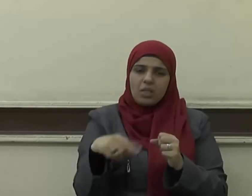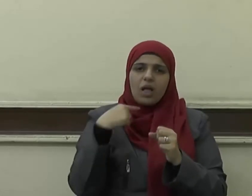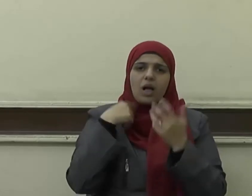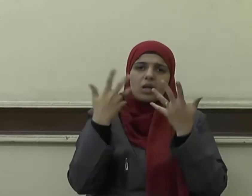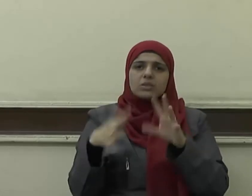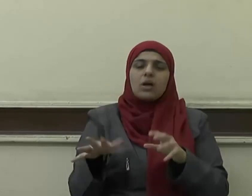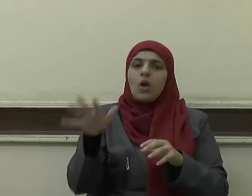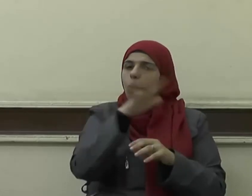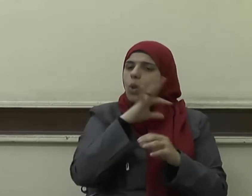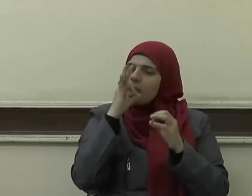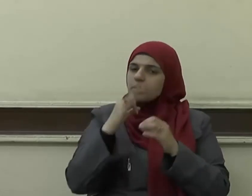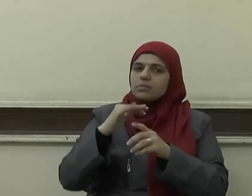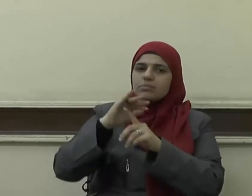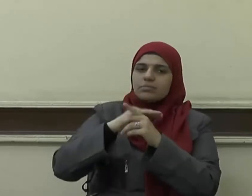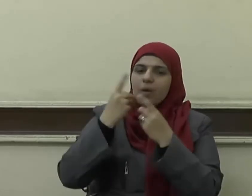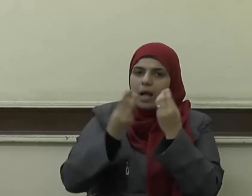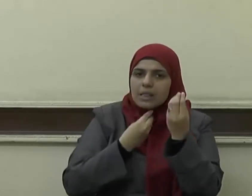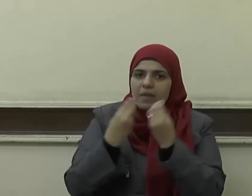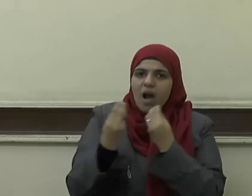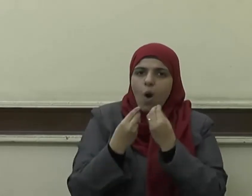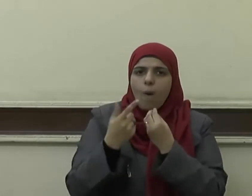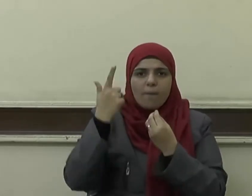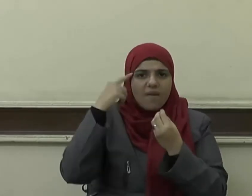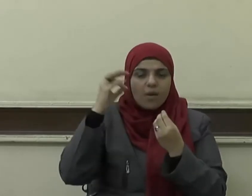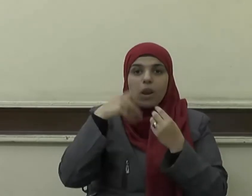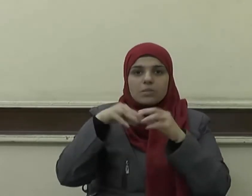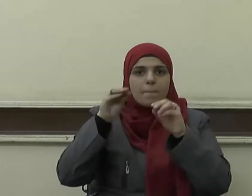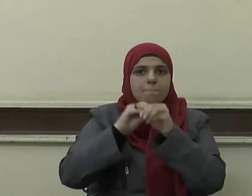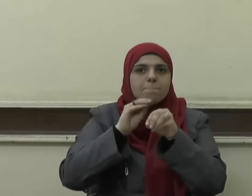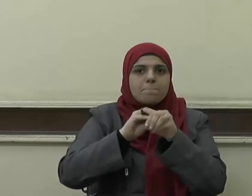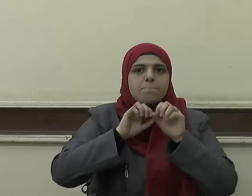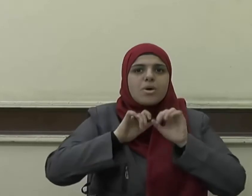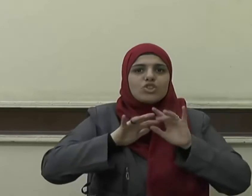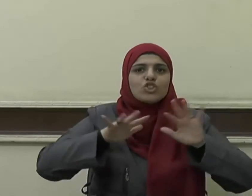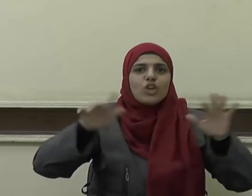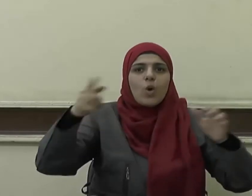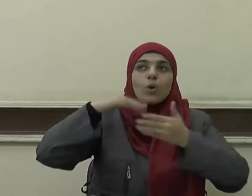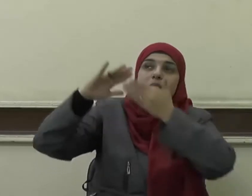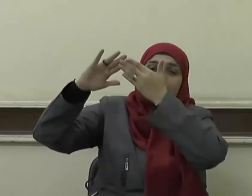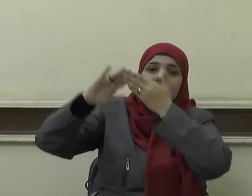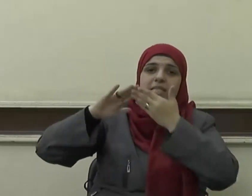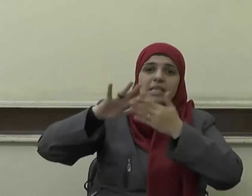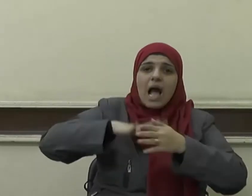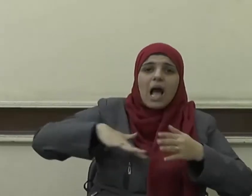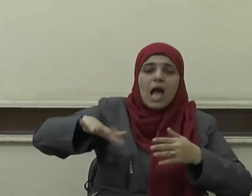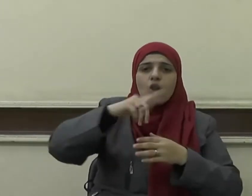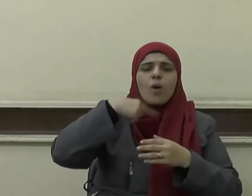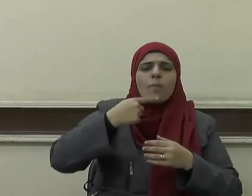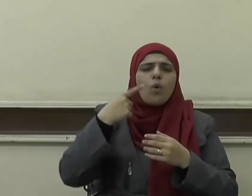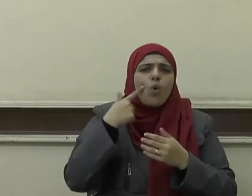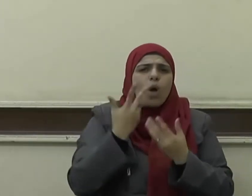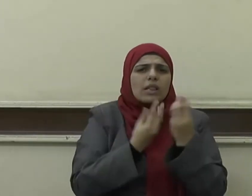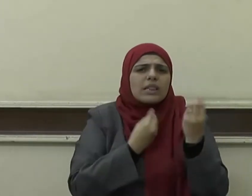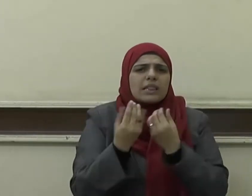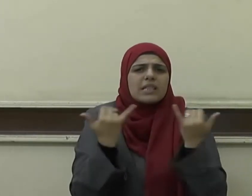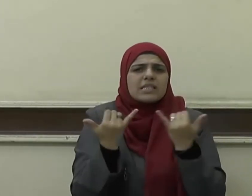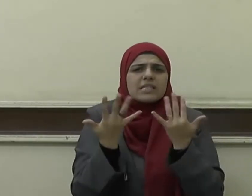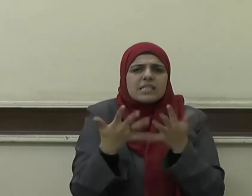وأبشروا واستعينوا بالغدوة والروحة وشيء من الدلجة وقال صلى الله عليه